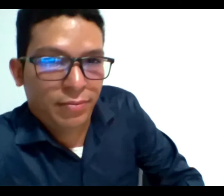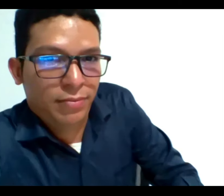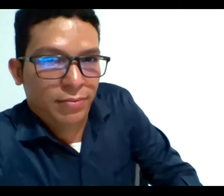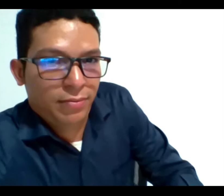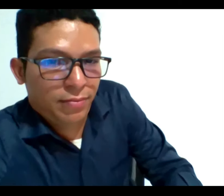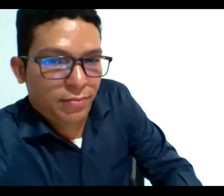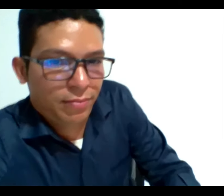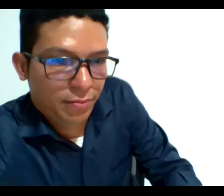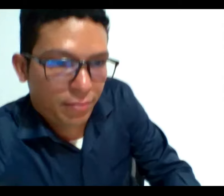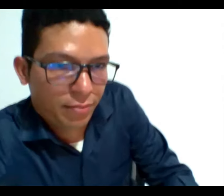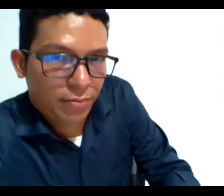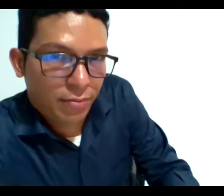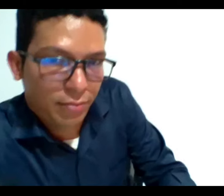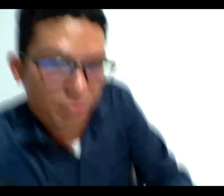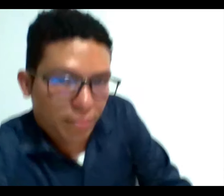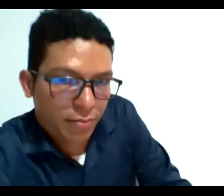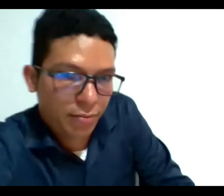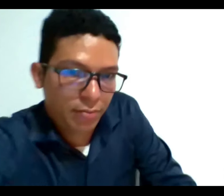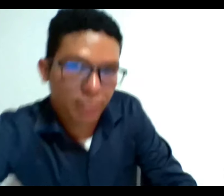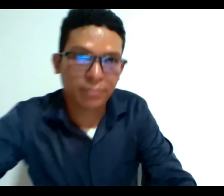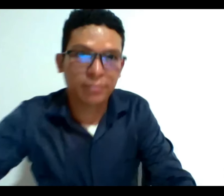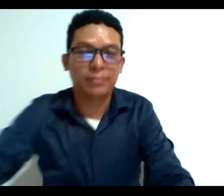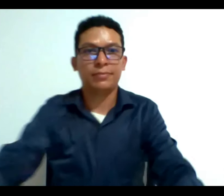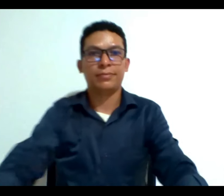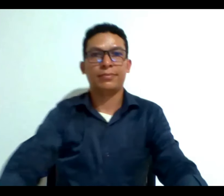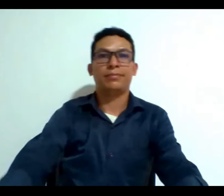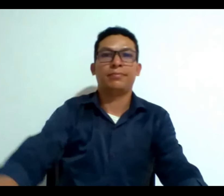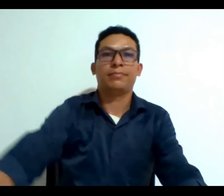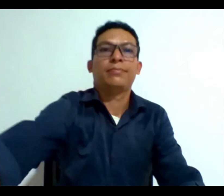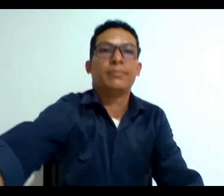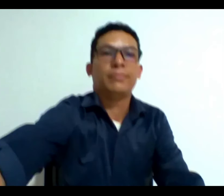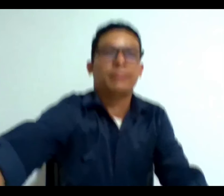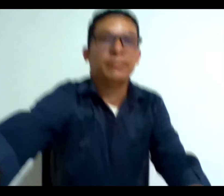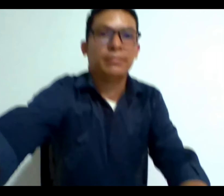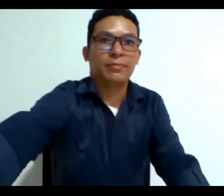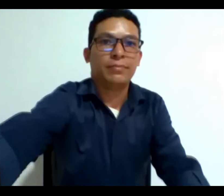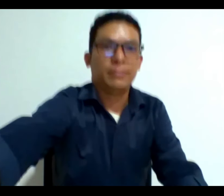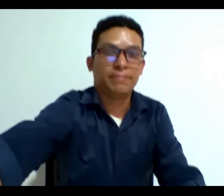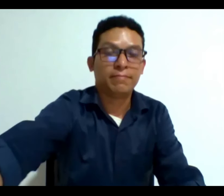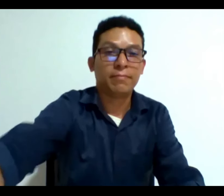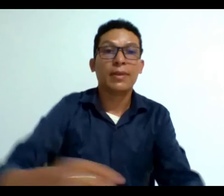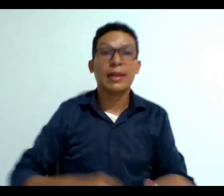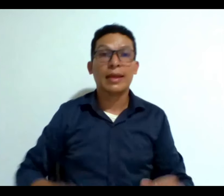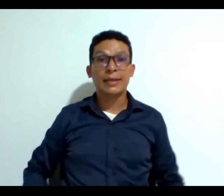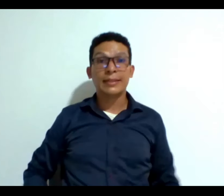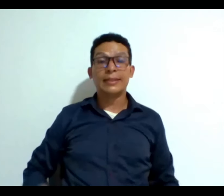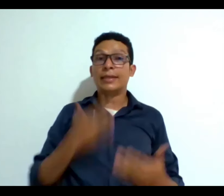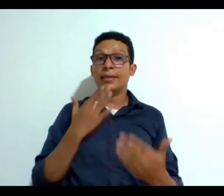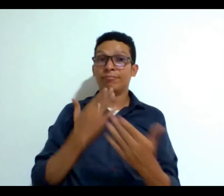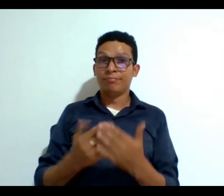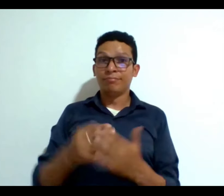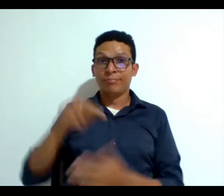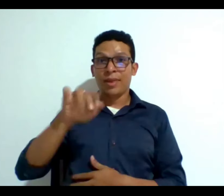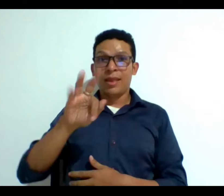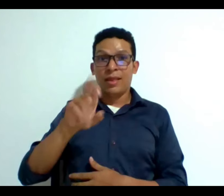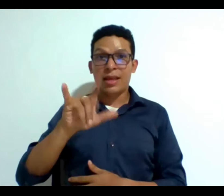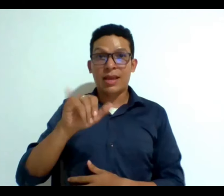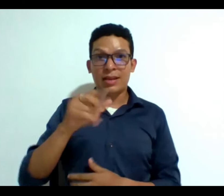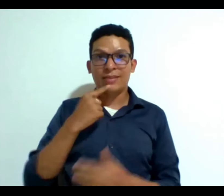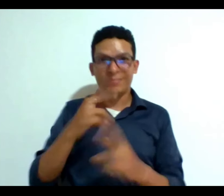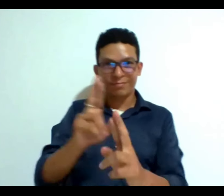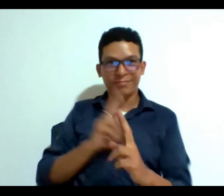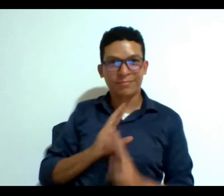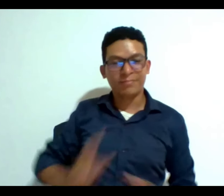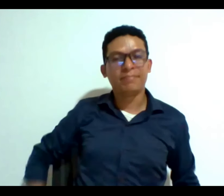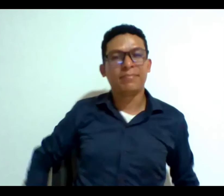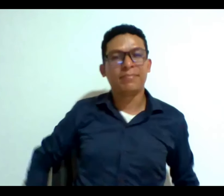pues muchas gracias Natalia por la respuesta yo para poder también responder necesitaría colocar un